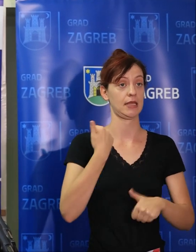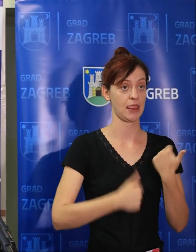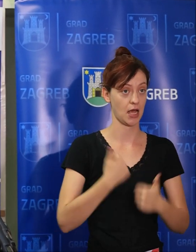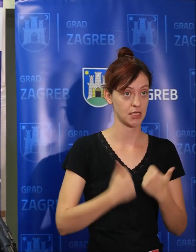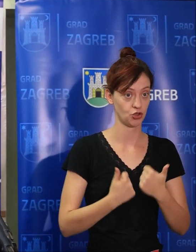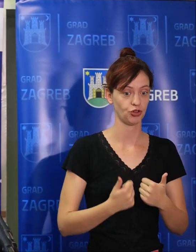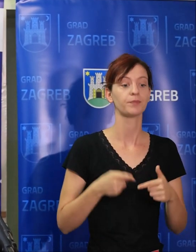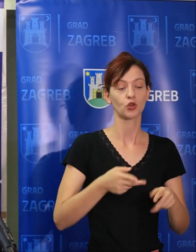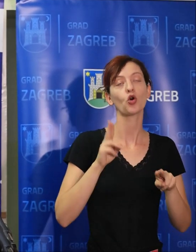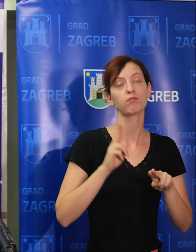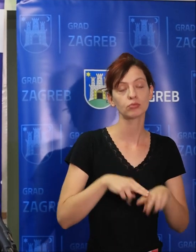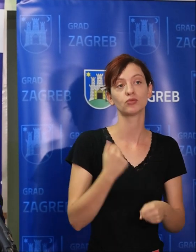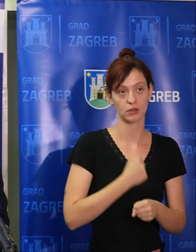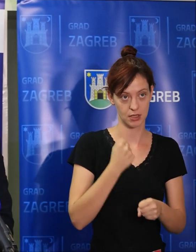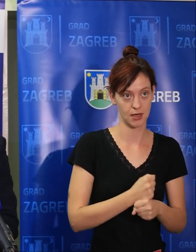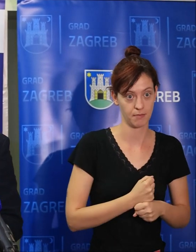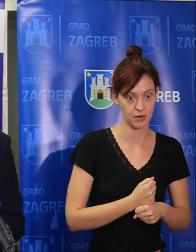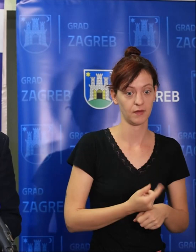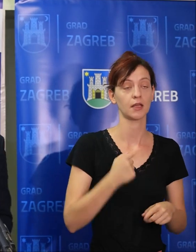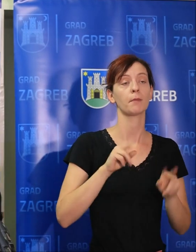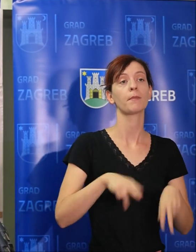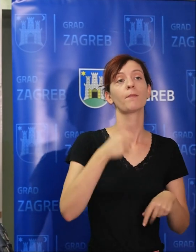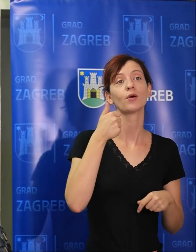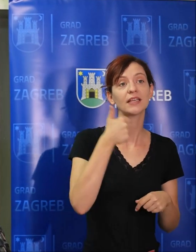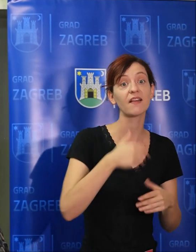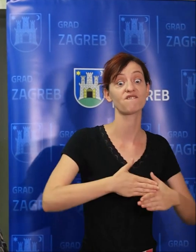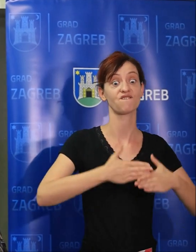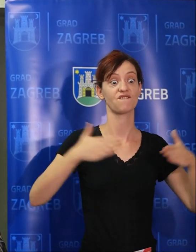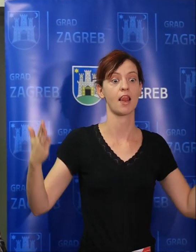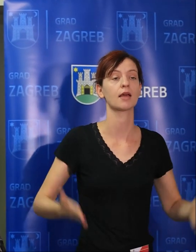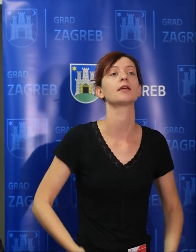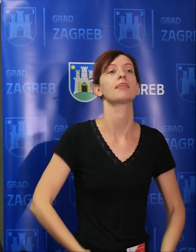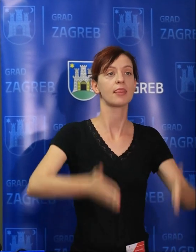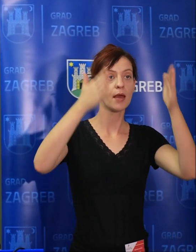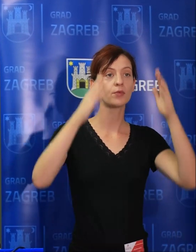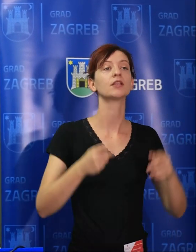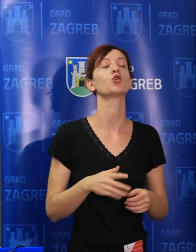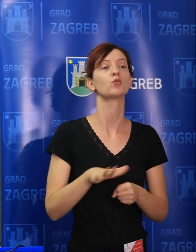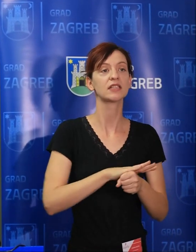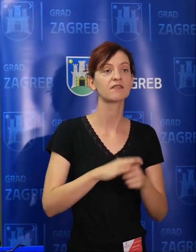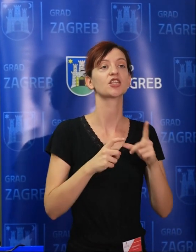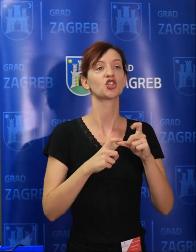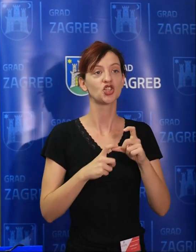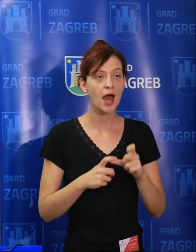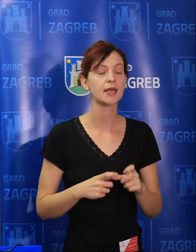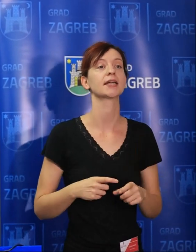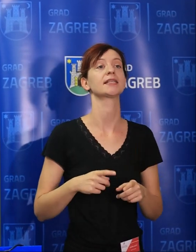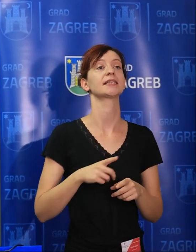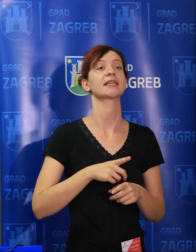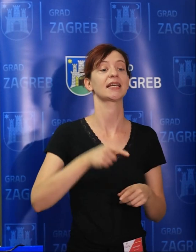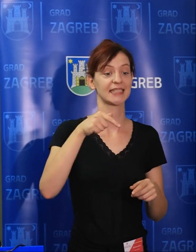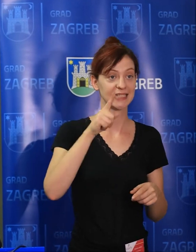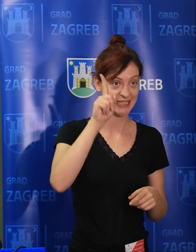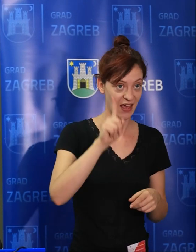međutim, isto tako imamo jedan dosta veliki nebodar u Savsko, Šaringradska, Sjever, gdje je isto tako u odliđenoj fazi,